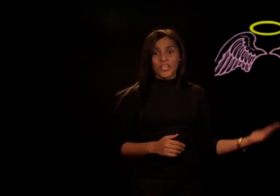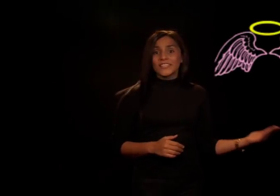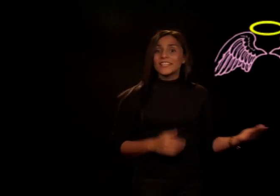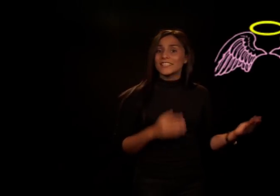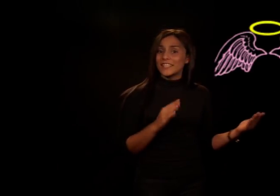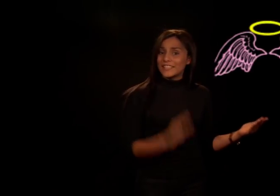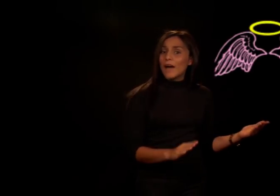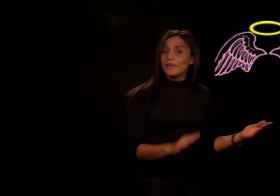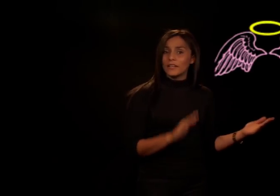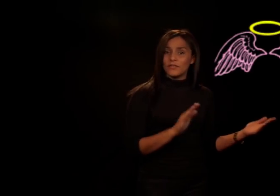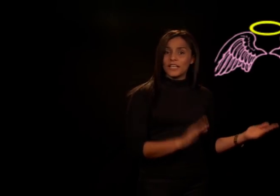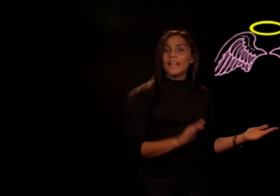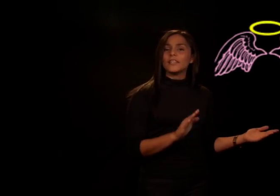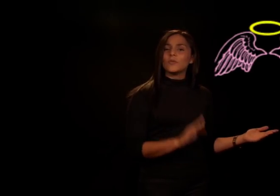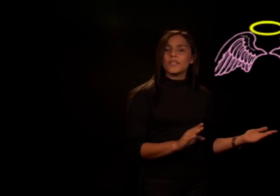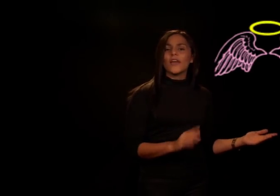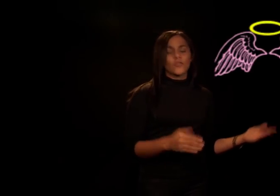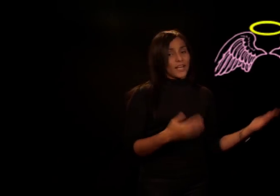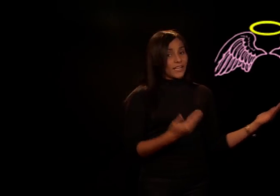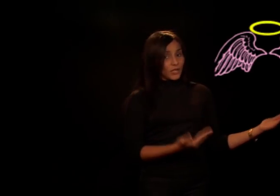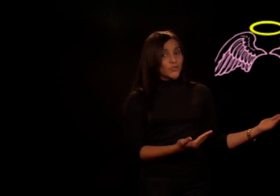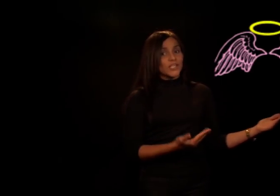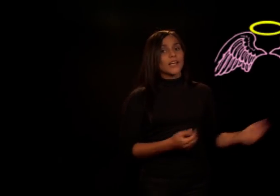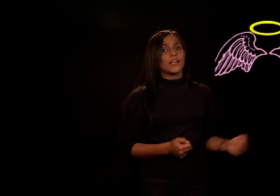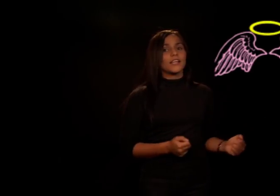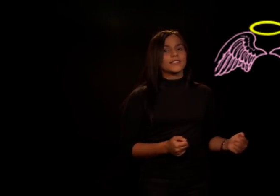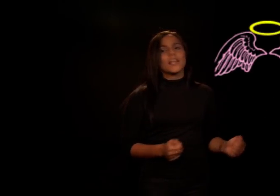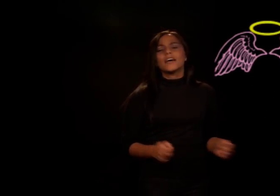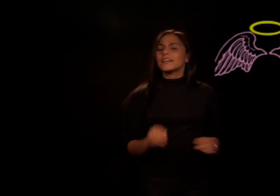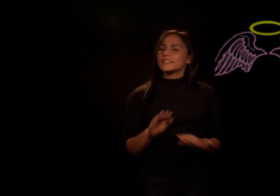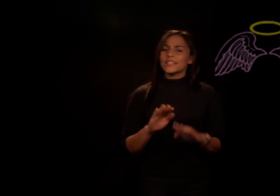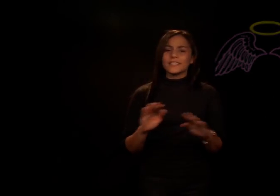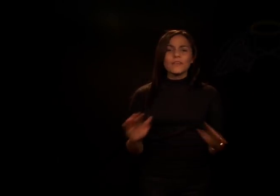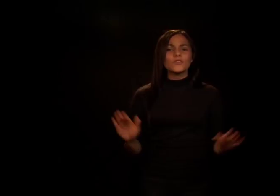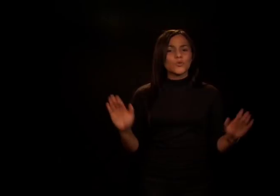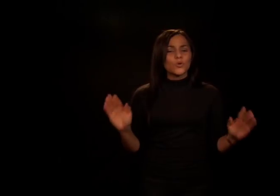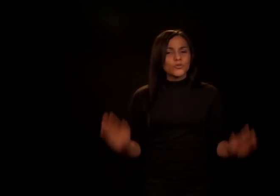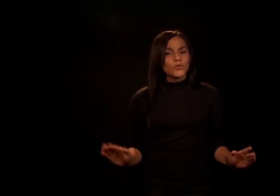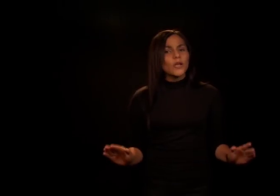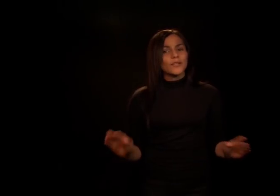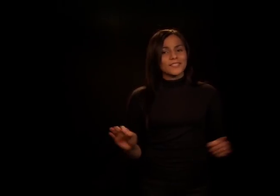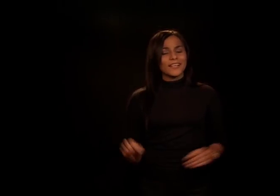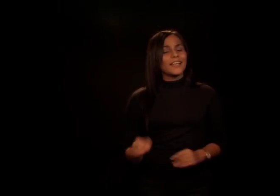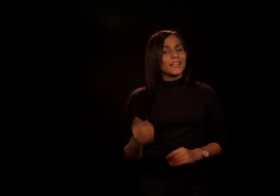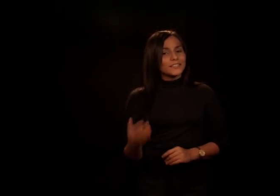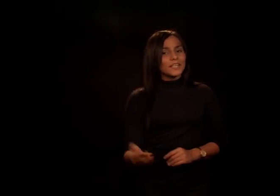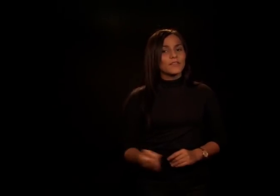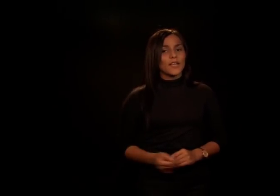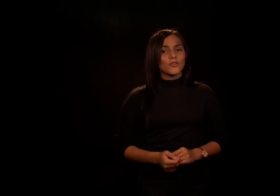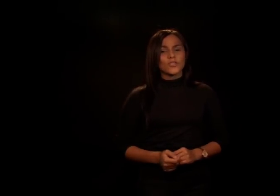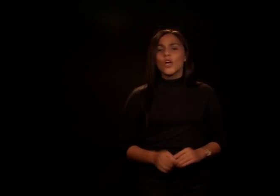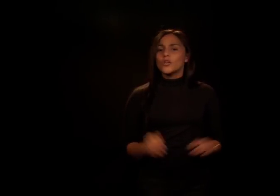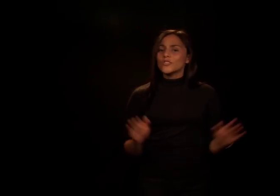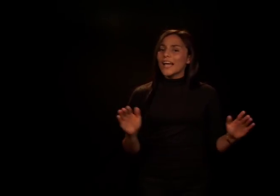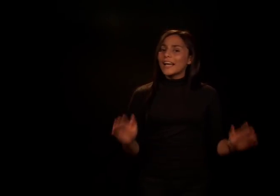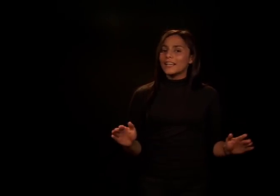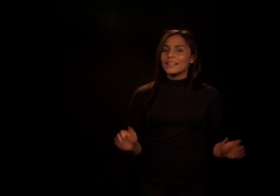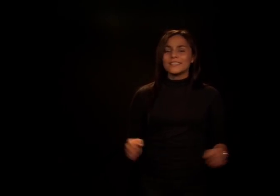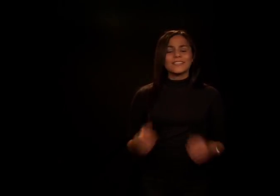desdeñaban el vigilante cuidado de aquellos ángeles, rechazaban su consuelo y seguían extraviados, los ángeles se